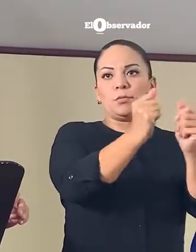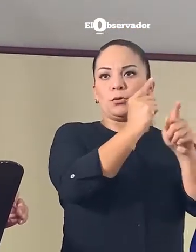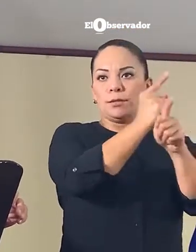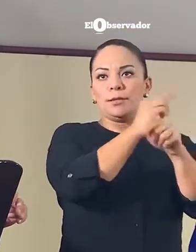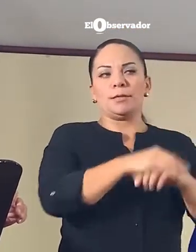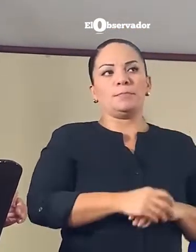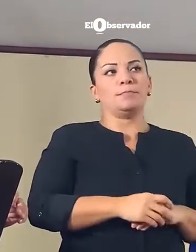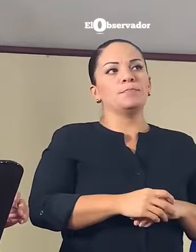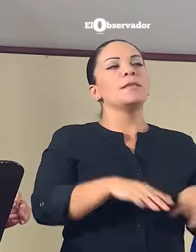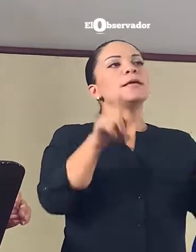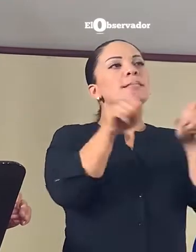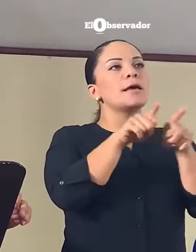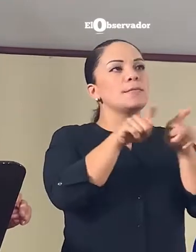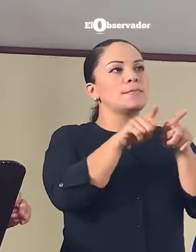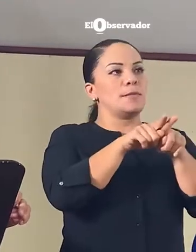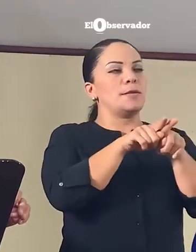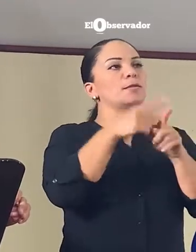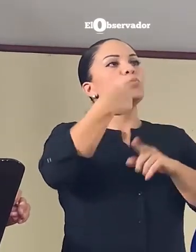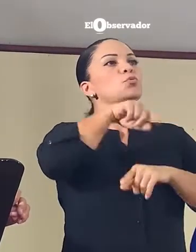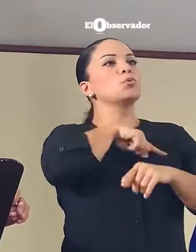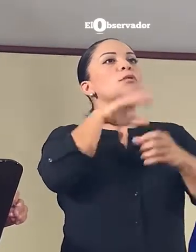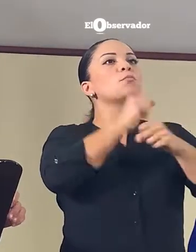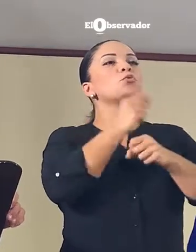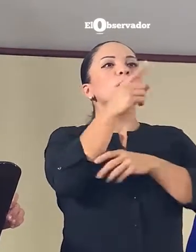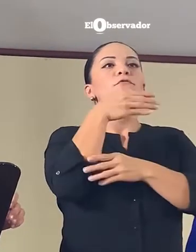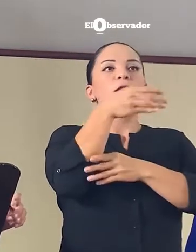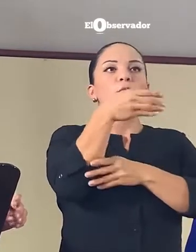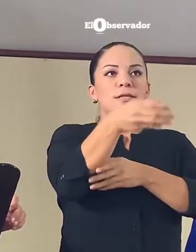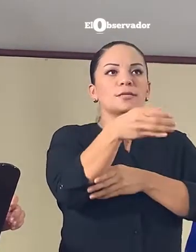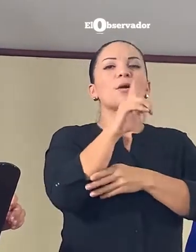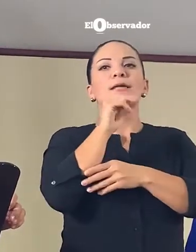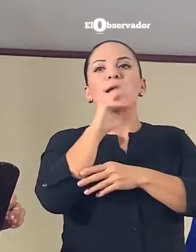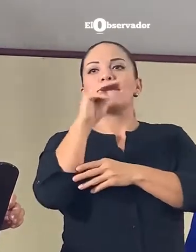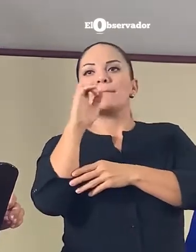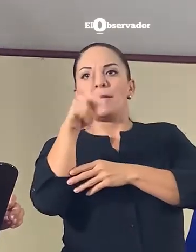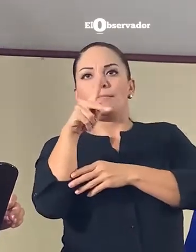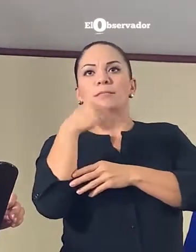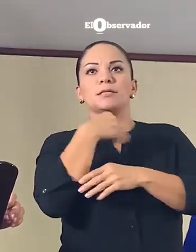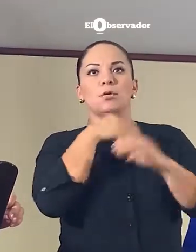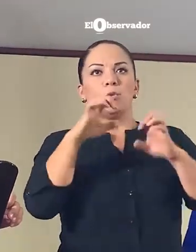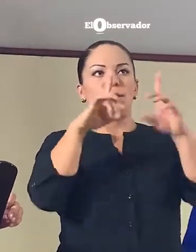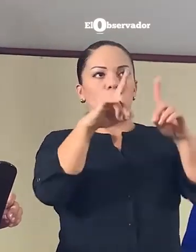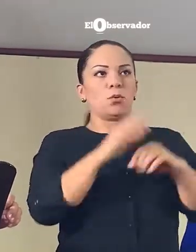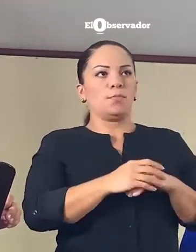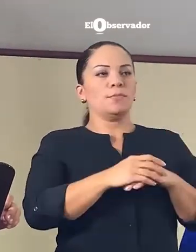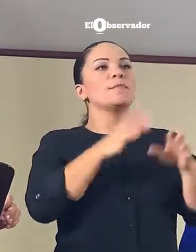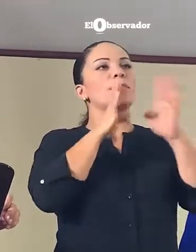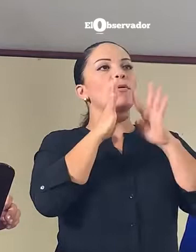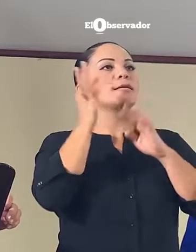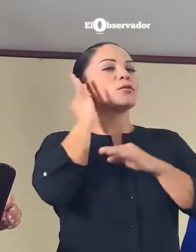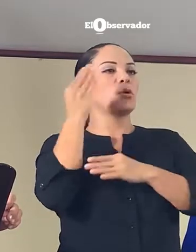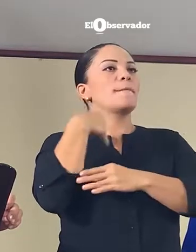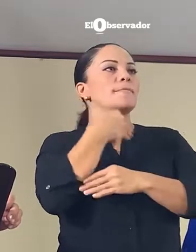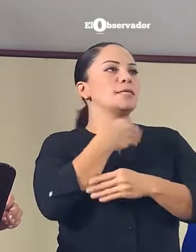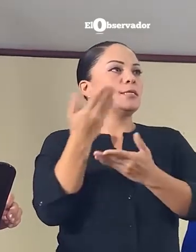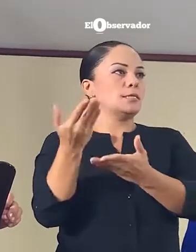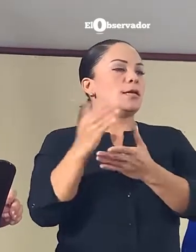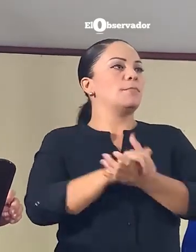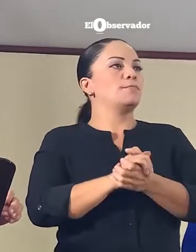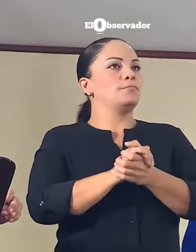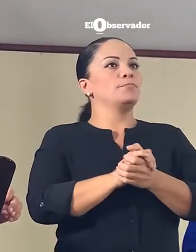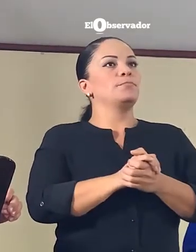Por otro lado, también le hemos hecho una recomendación al MED, de la cual se va a referir la ministra de